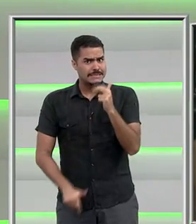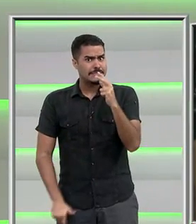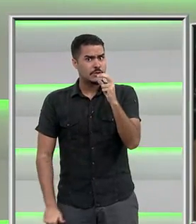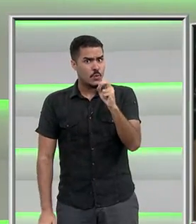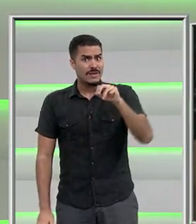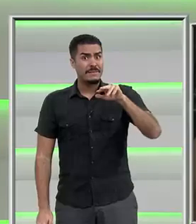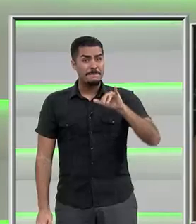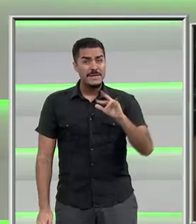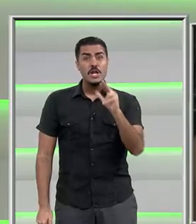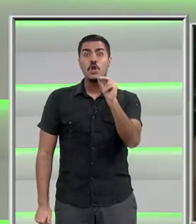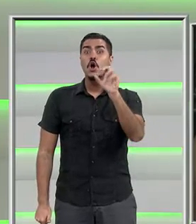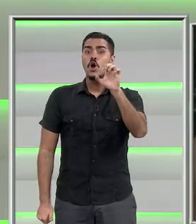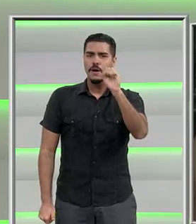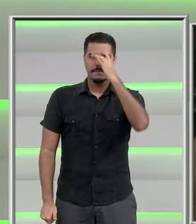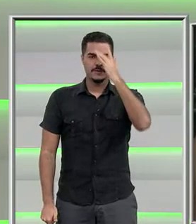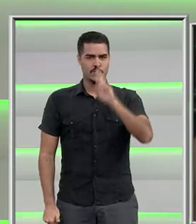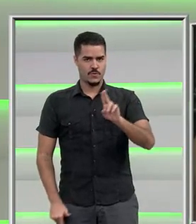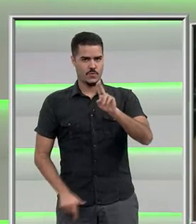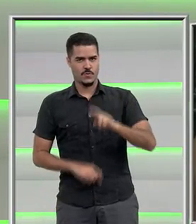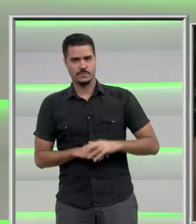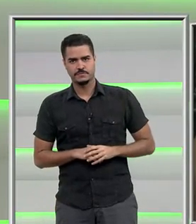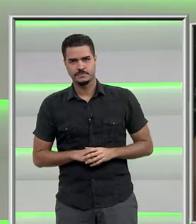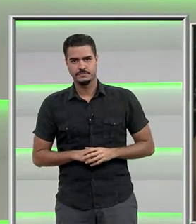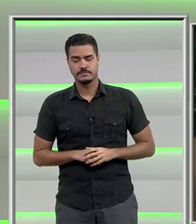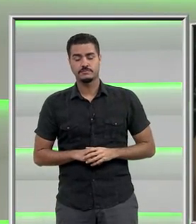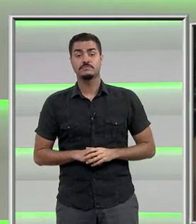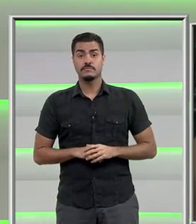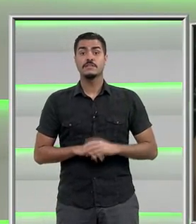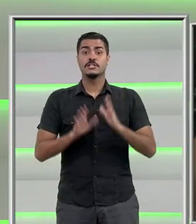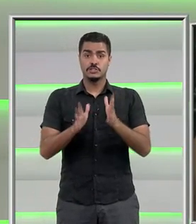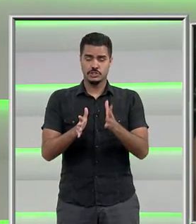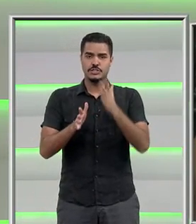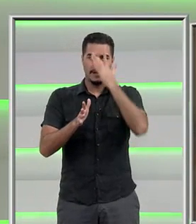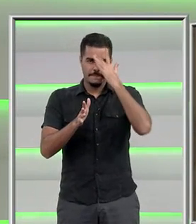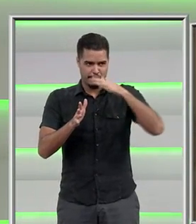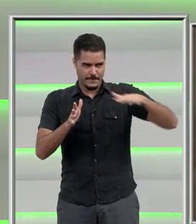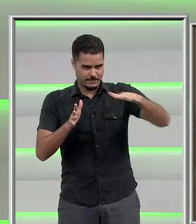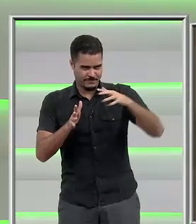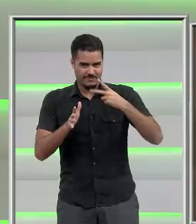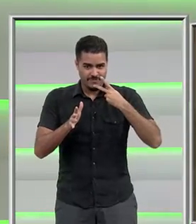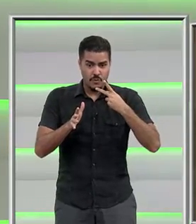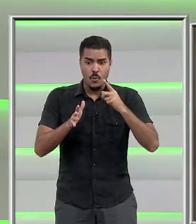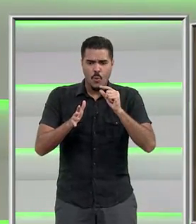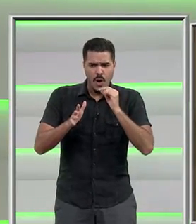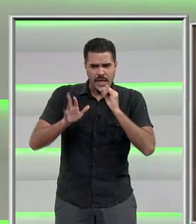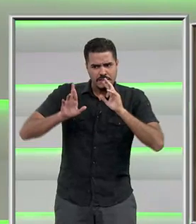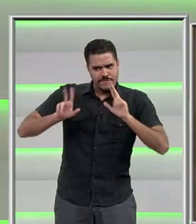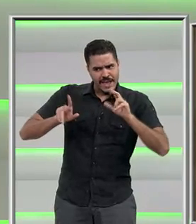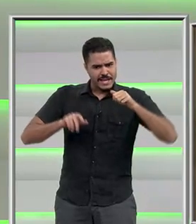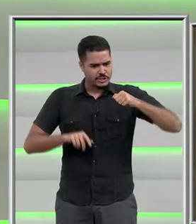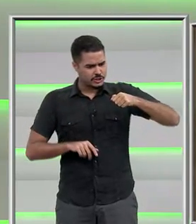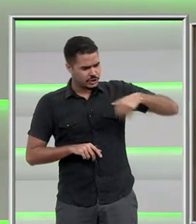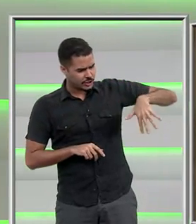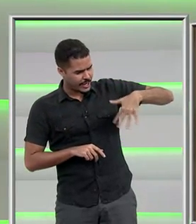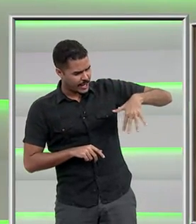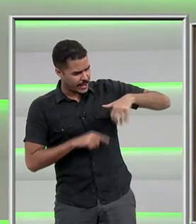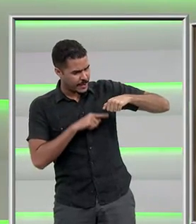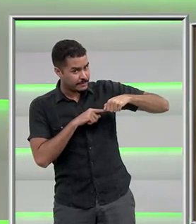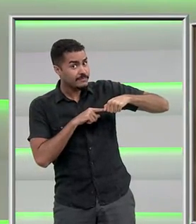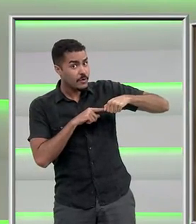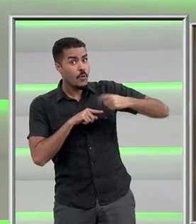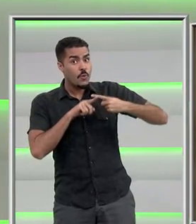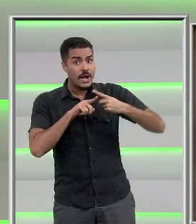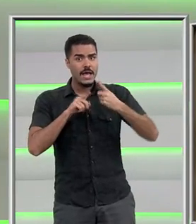de 150 milhões de usuários. Segundo eles, o grande diferencial do Snapchat é que o